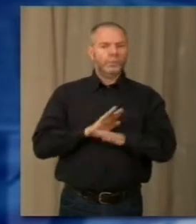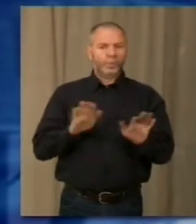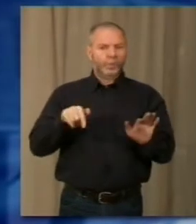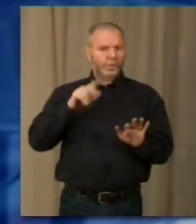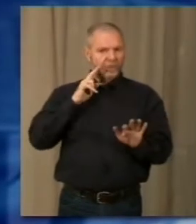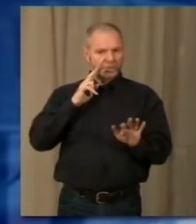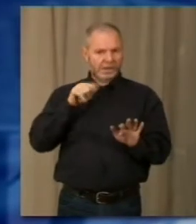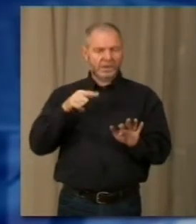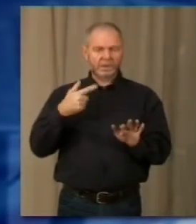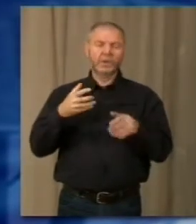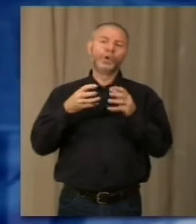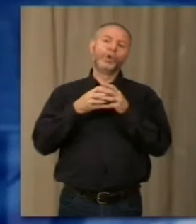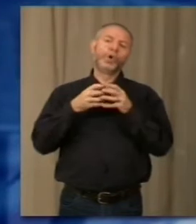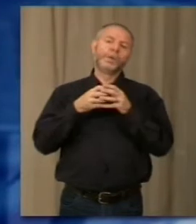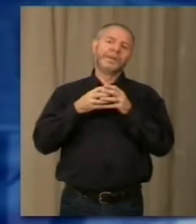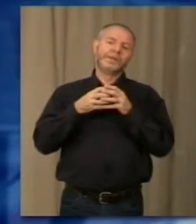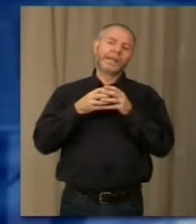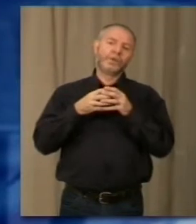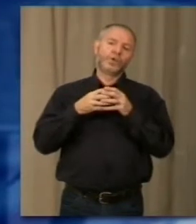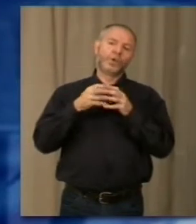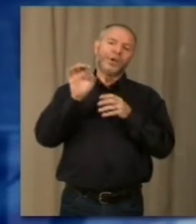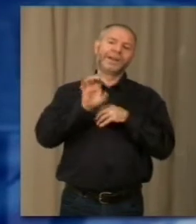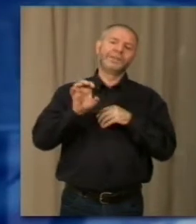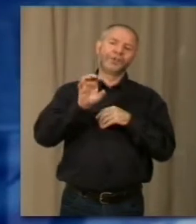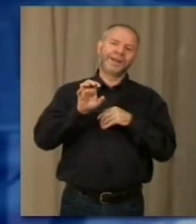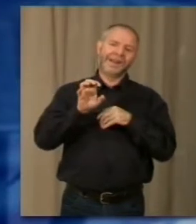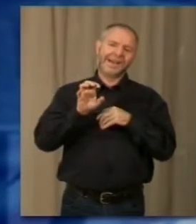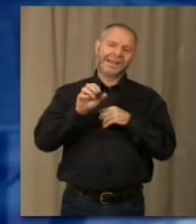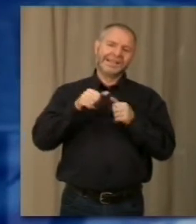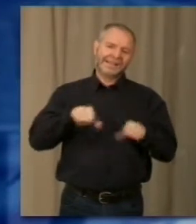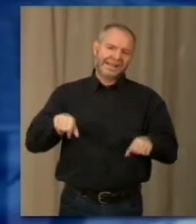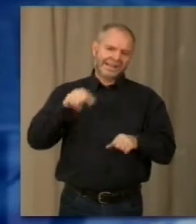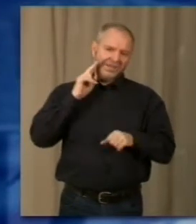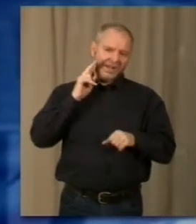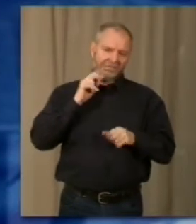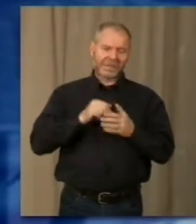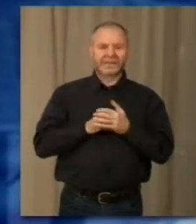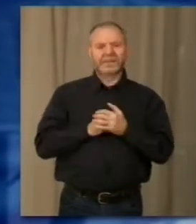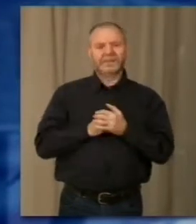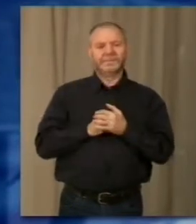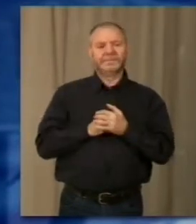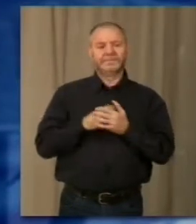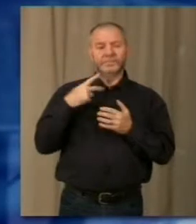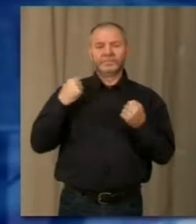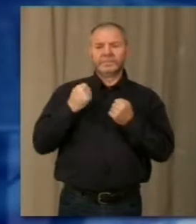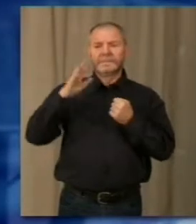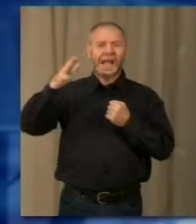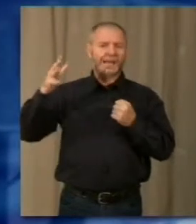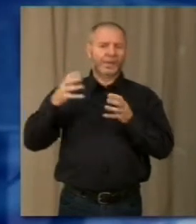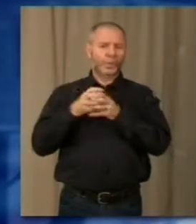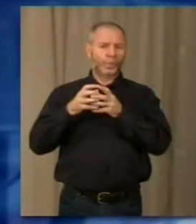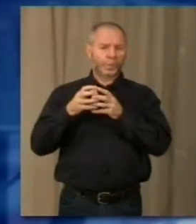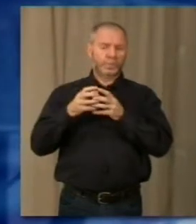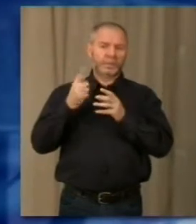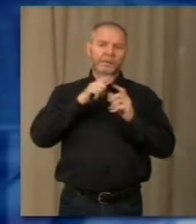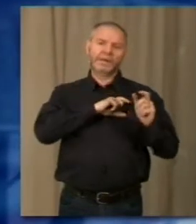comitato regionale con la sede di Verbagna, però stiamo lavorando assieme a tutti gli altri comitati per continuare queste